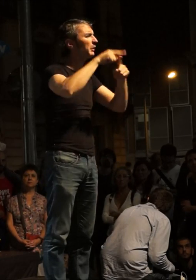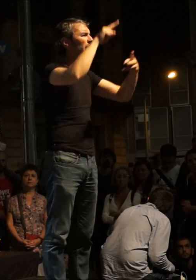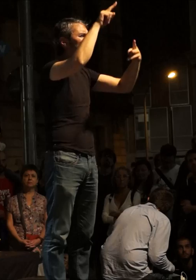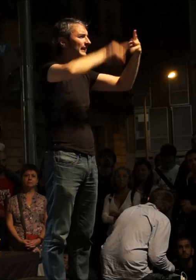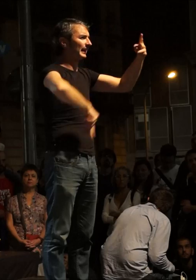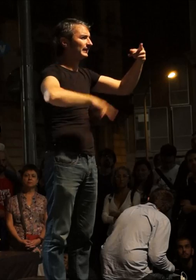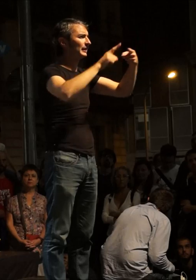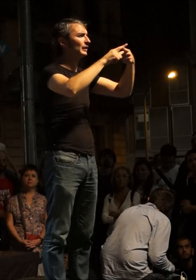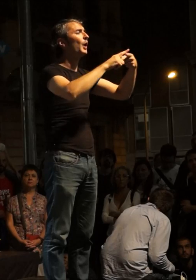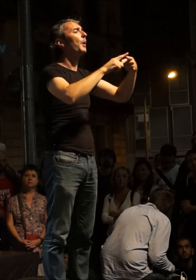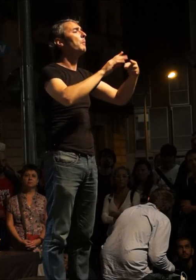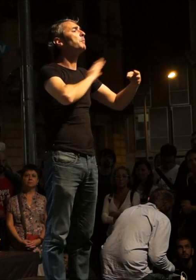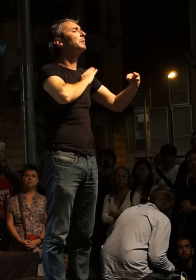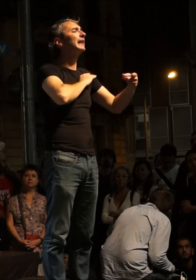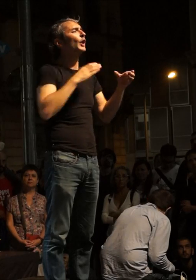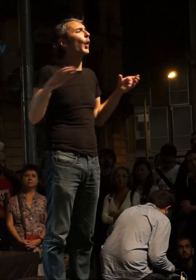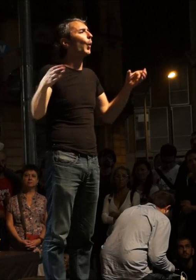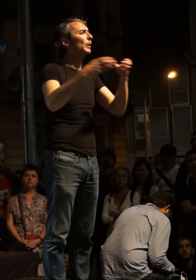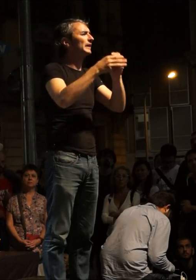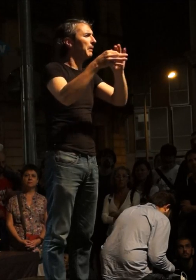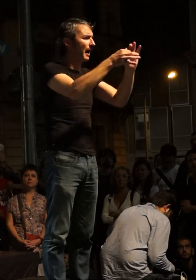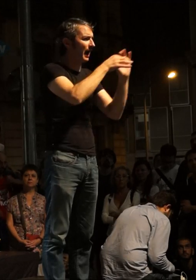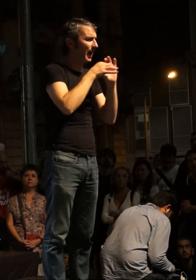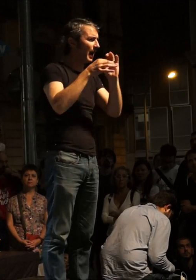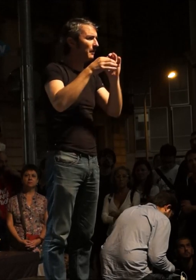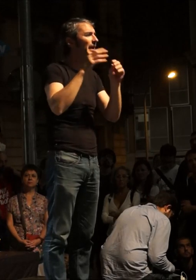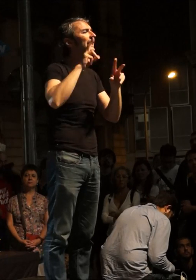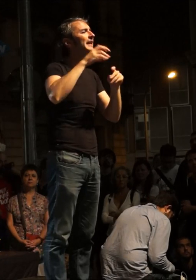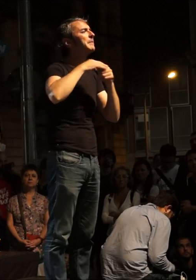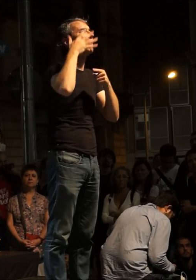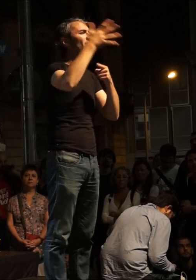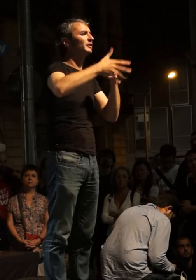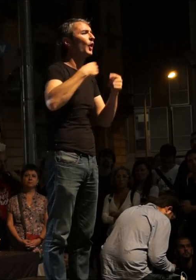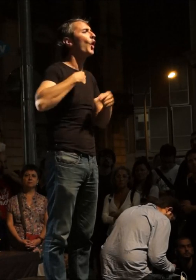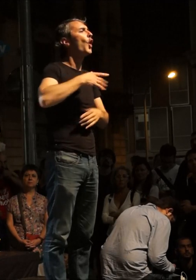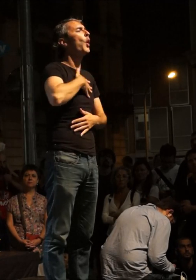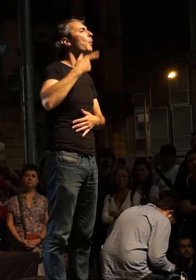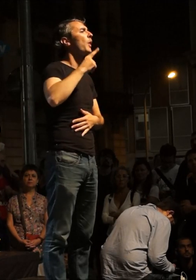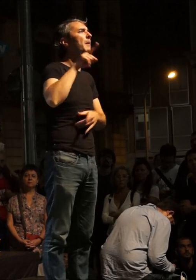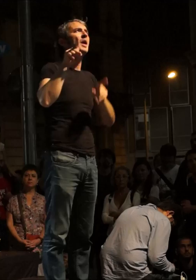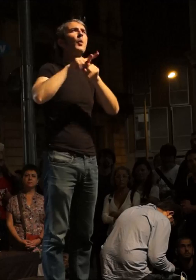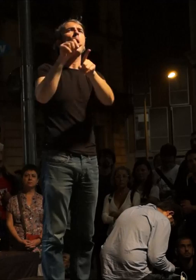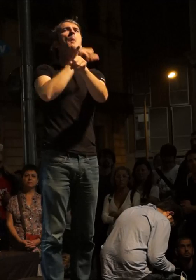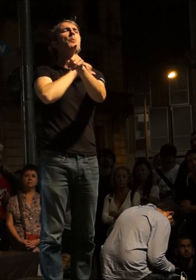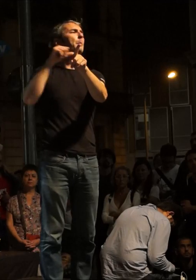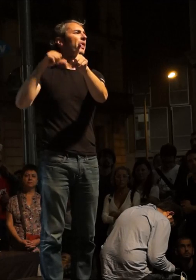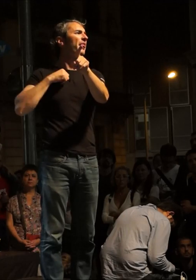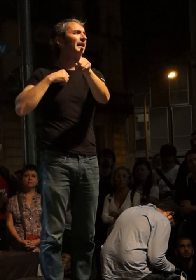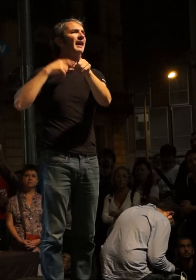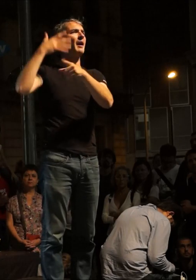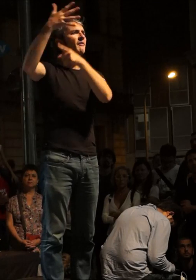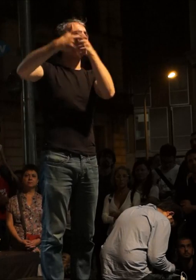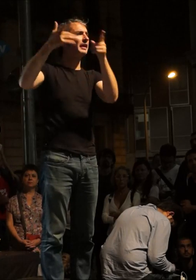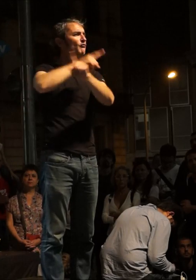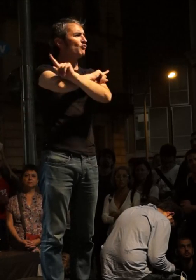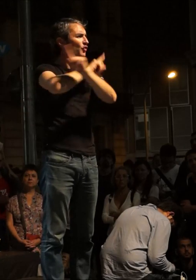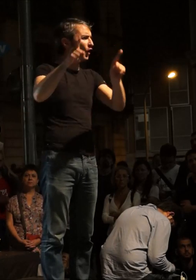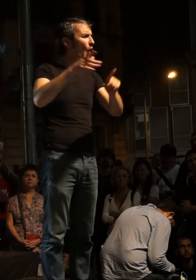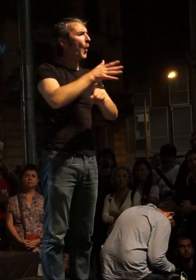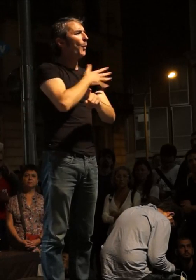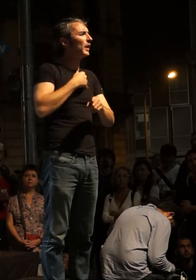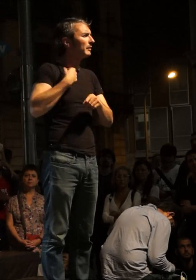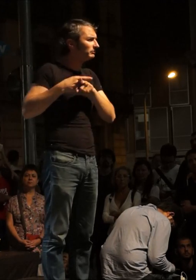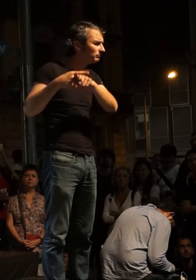La propietat col·lectiva dels mitjans de producció. No volem propietat privada dels mitjans de producció. Volem que qui